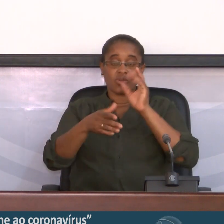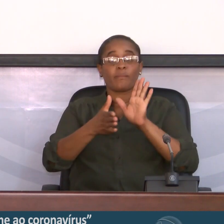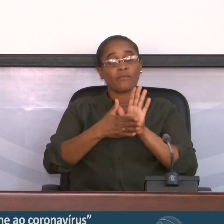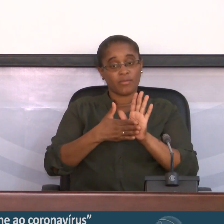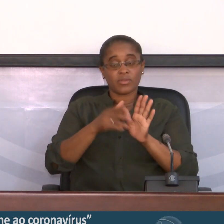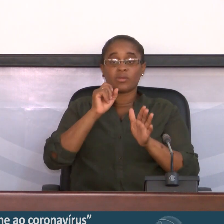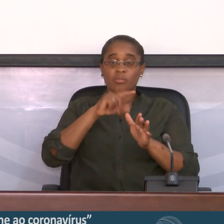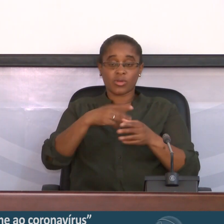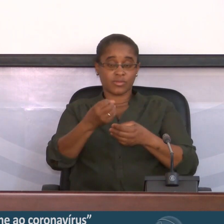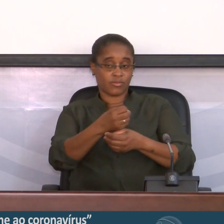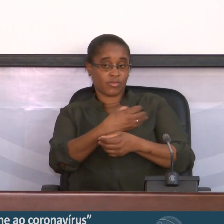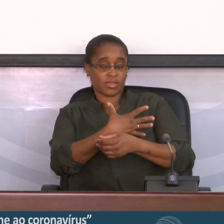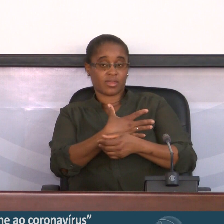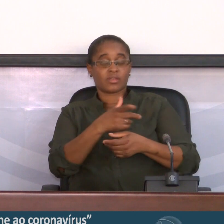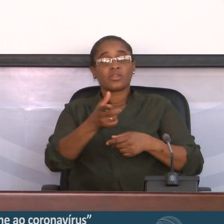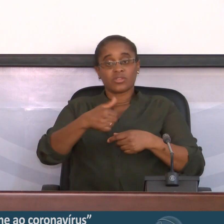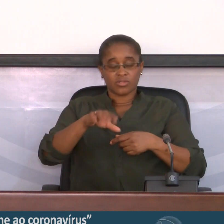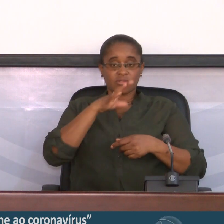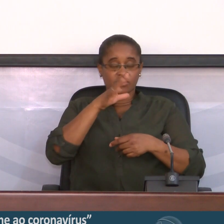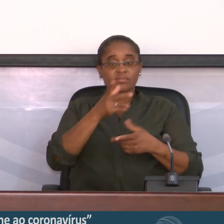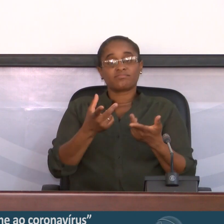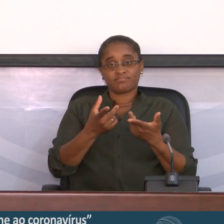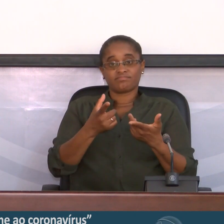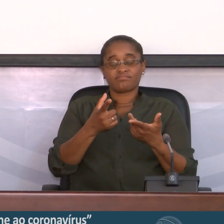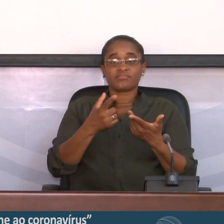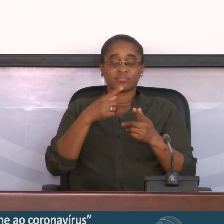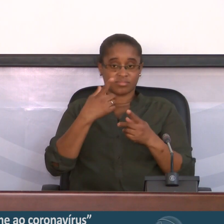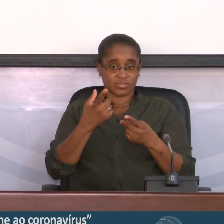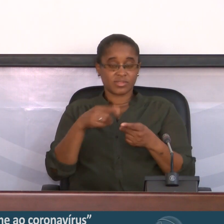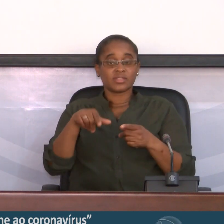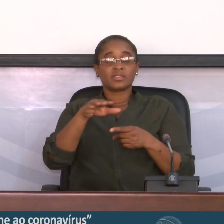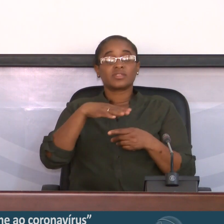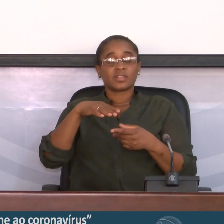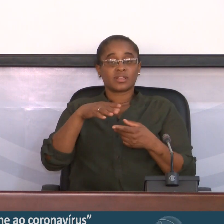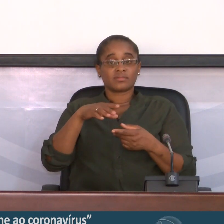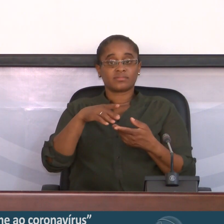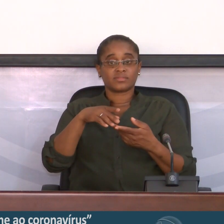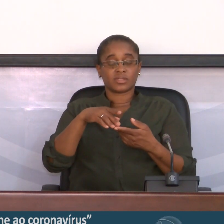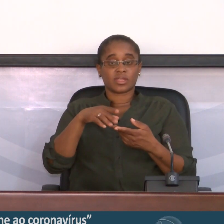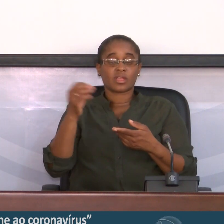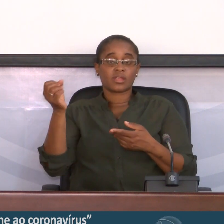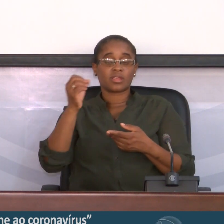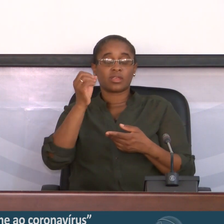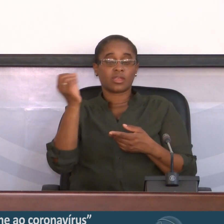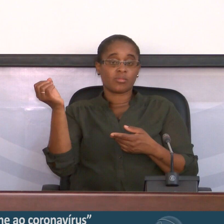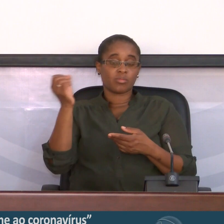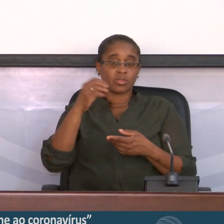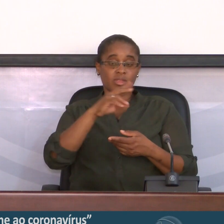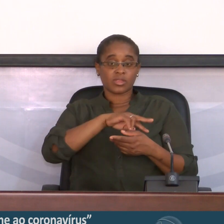infetada. Por isso é que nós falamos de casos importados. É a mesma coisa que acontece, não sei se